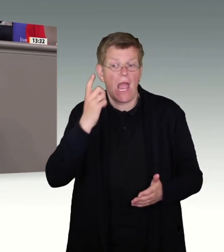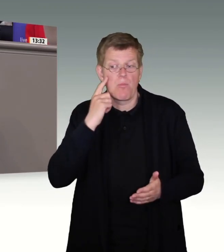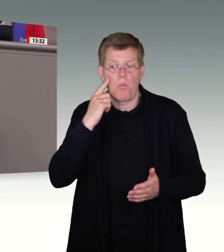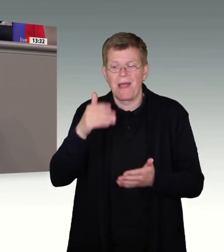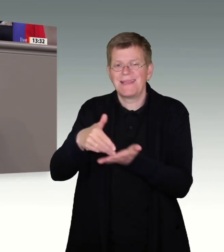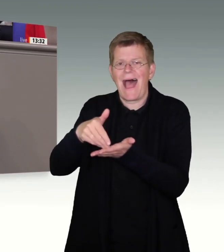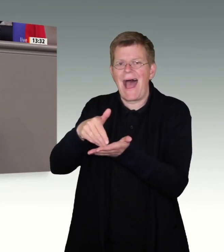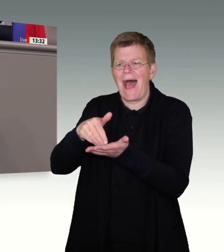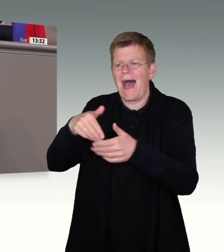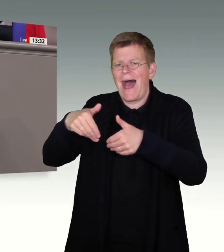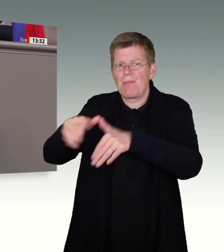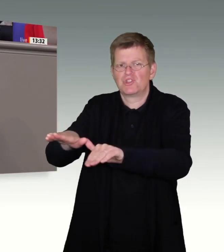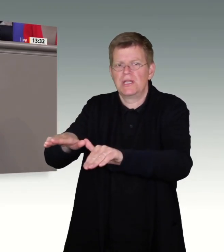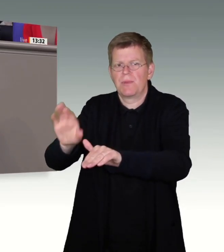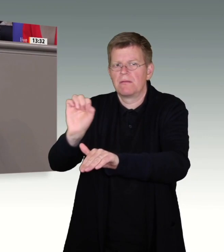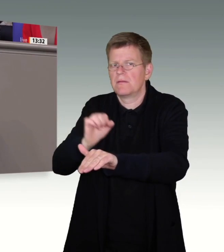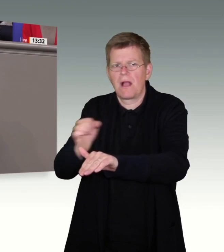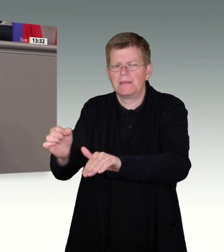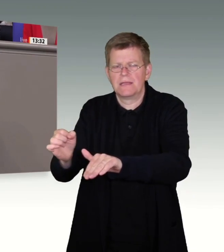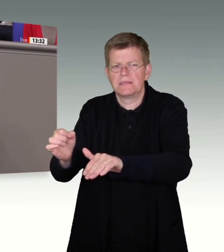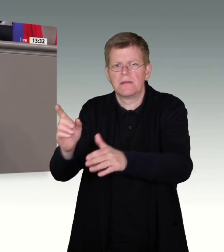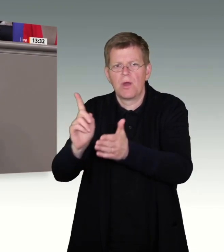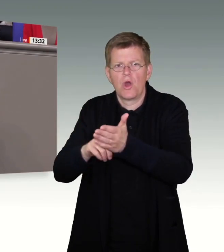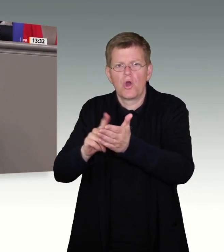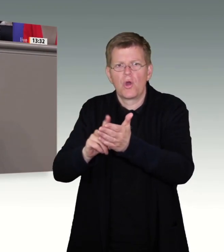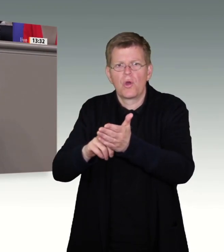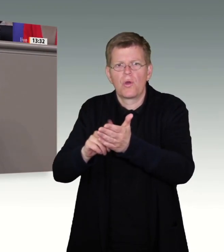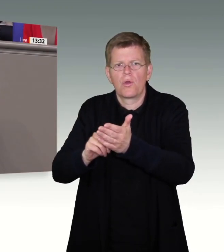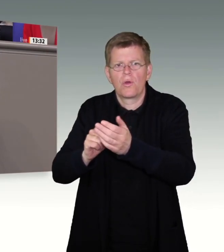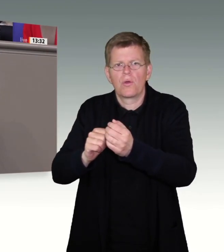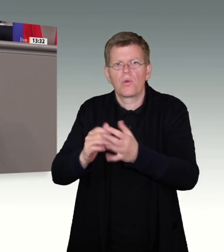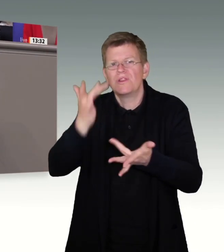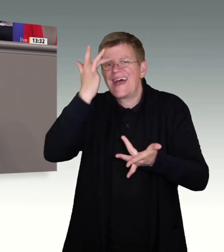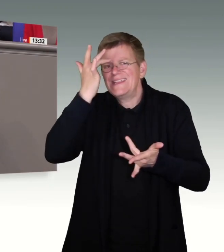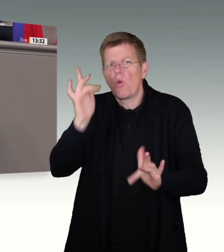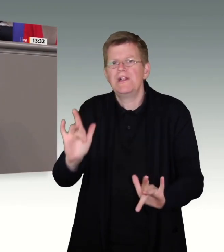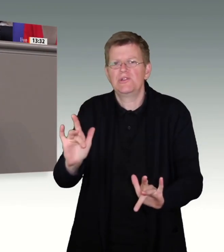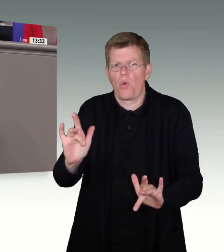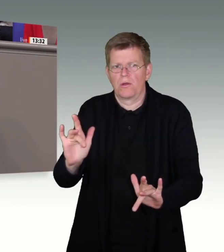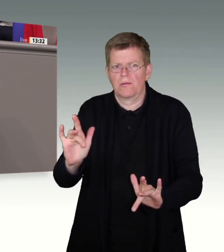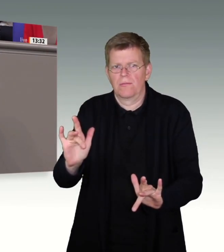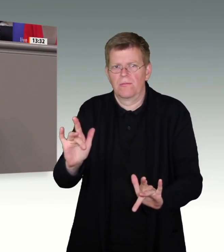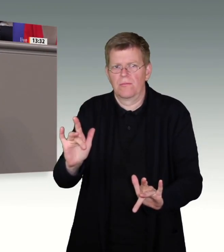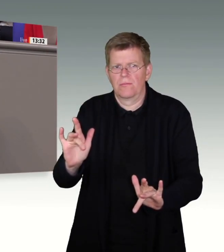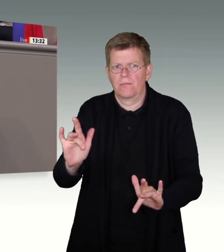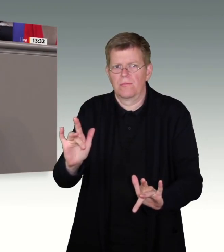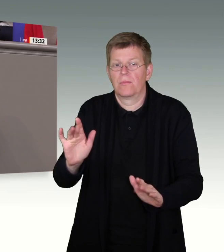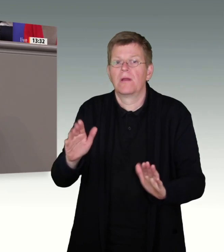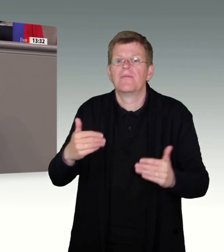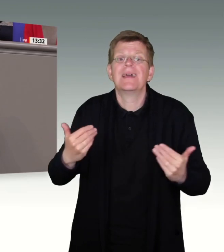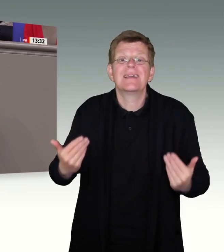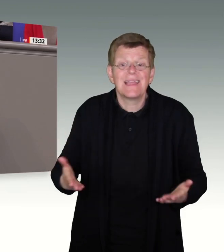die hier vorübergehend bleiben, aus guten Gründen? Entweder aus